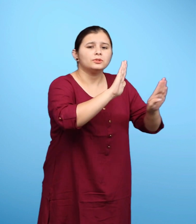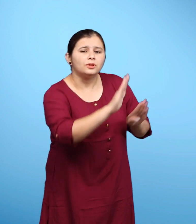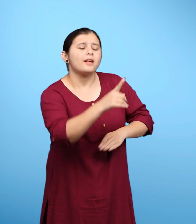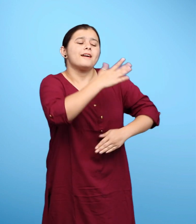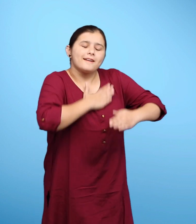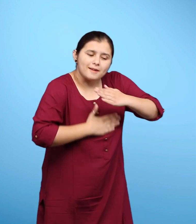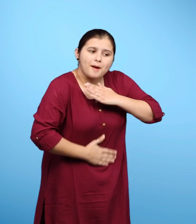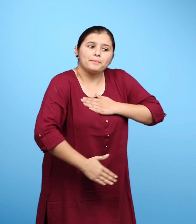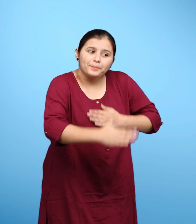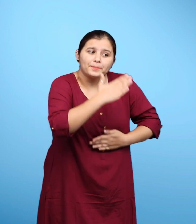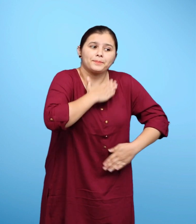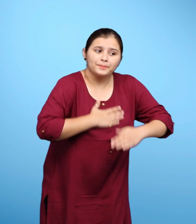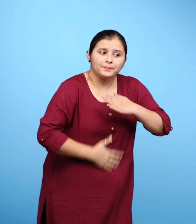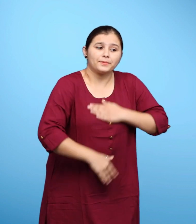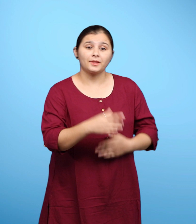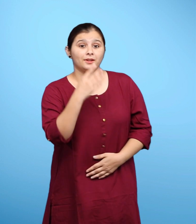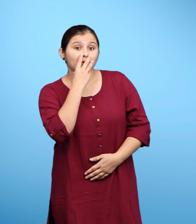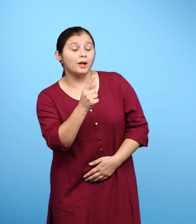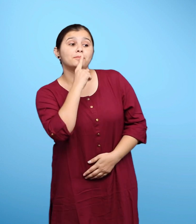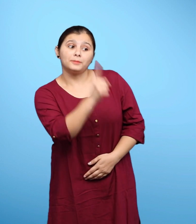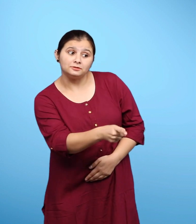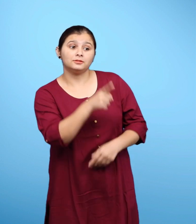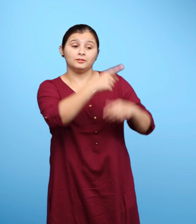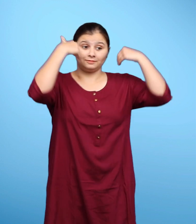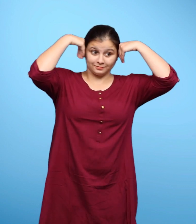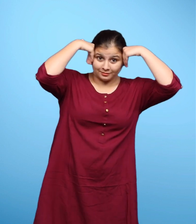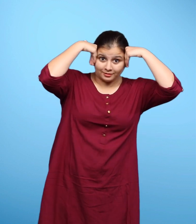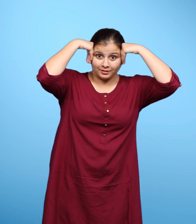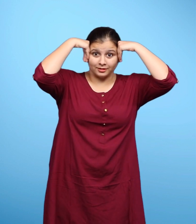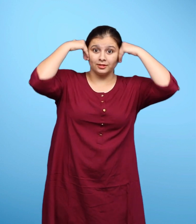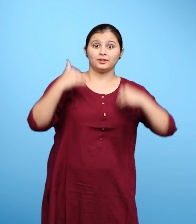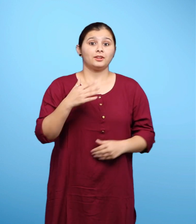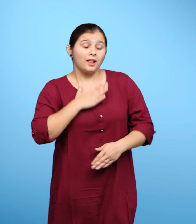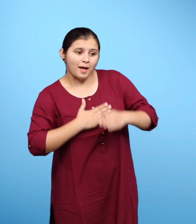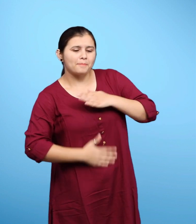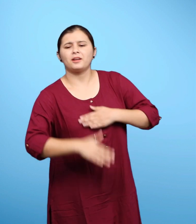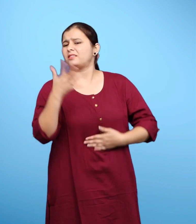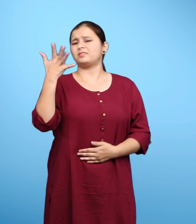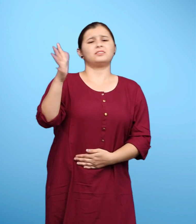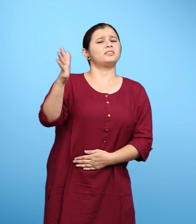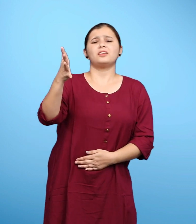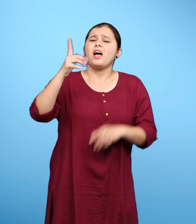धांडस बंधाया लेकिन गधा धहरे चोड़ कर चीख चिल्ला रहा था